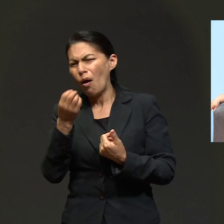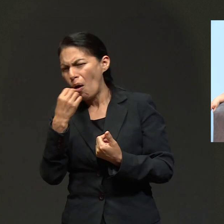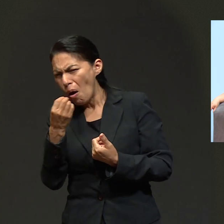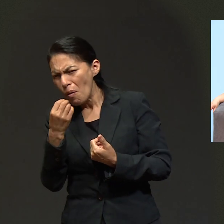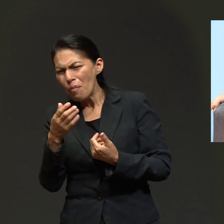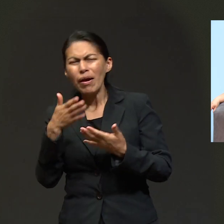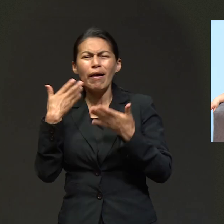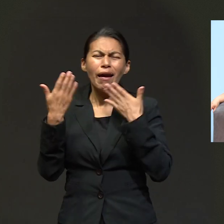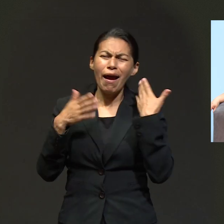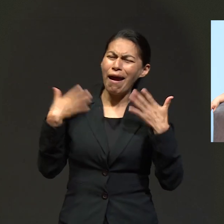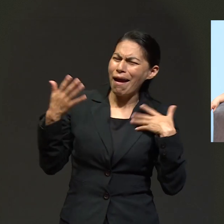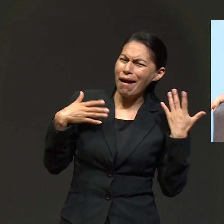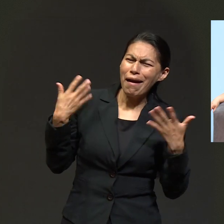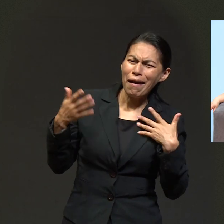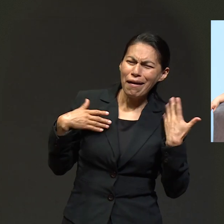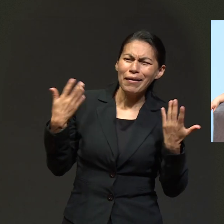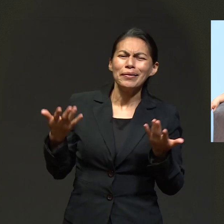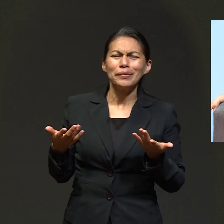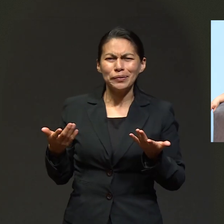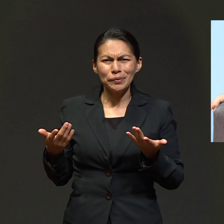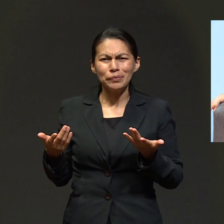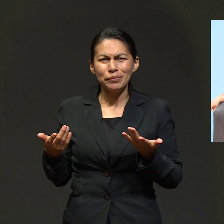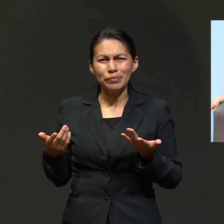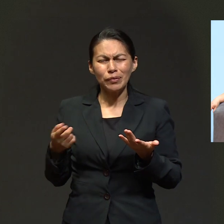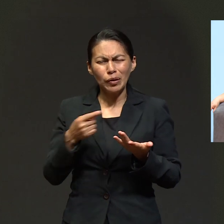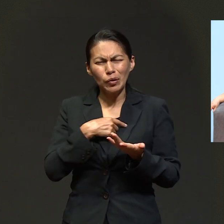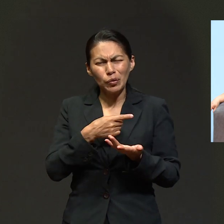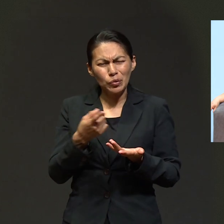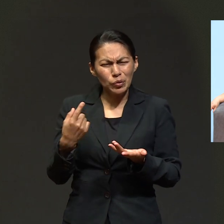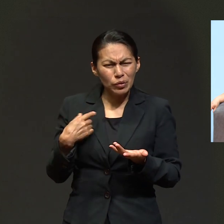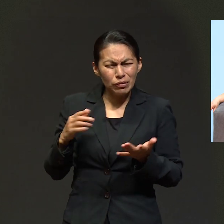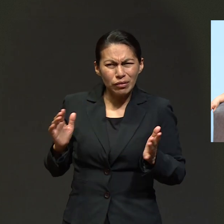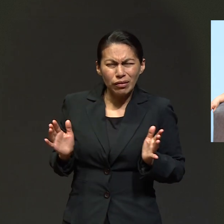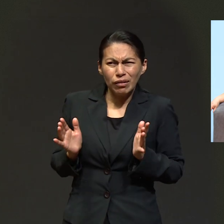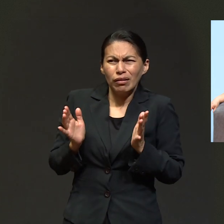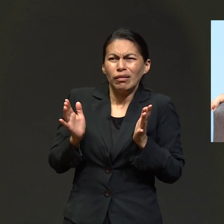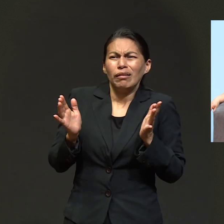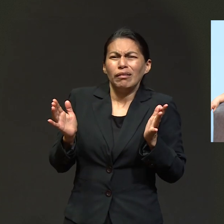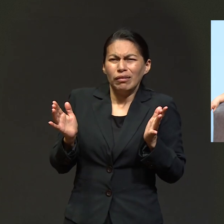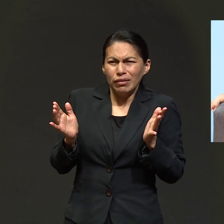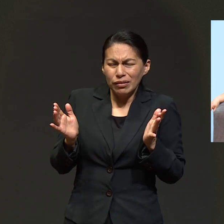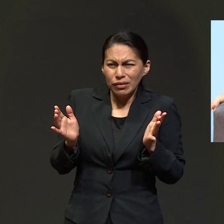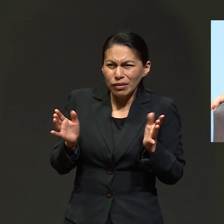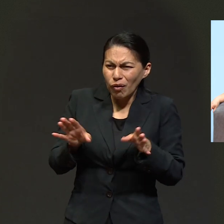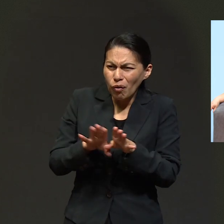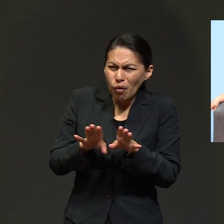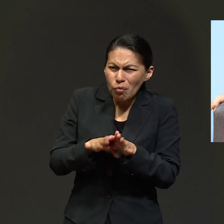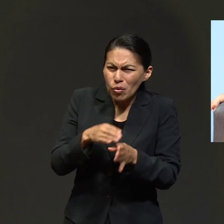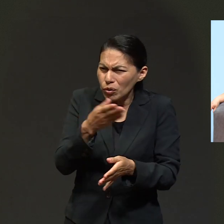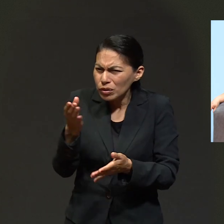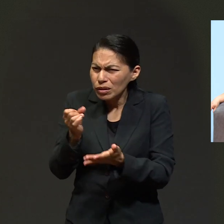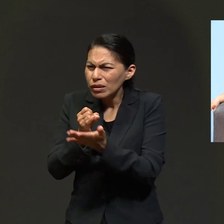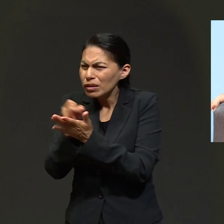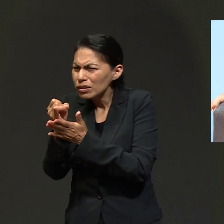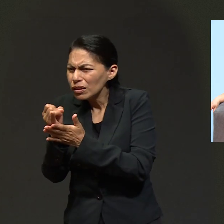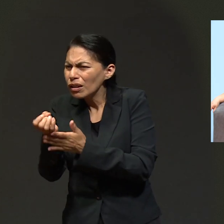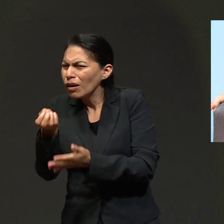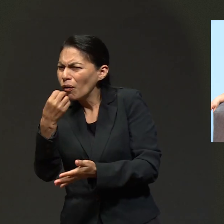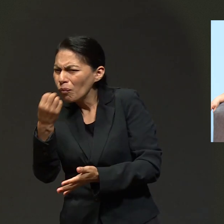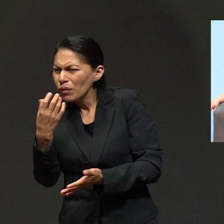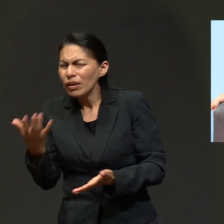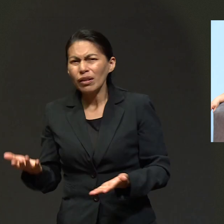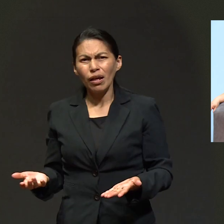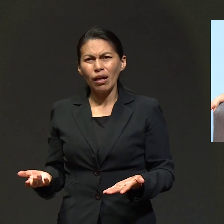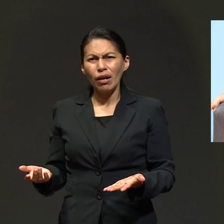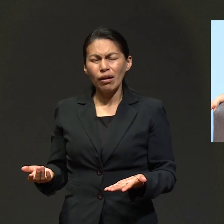enferma, me dijeron. Usted come, usted ríe y nos ha impresionado su manera de